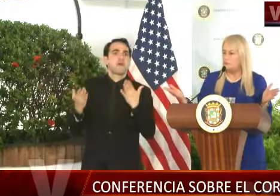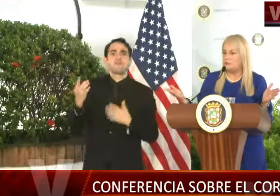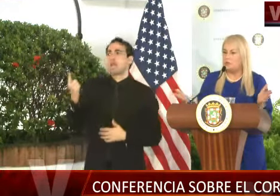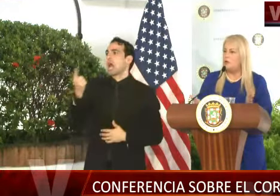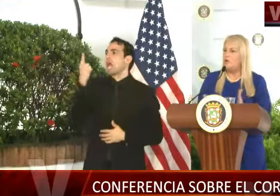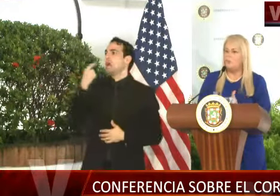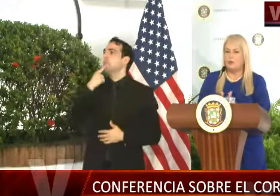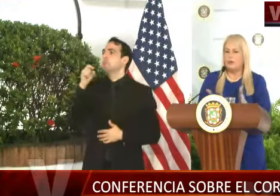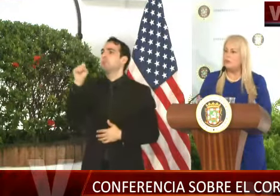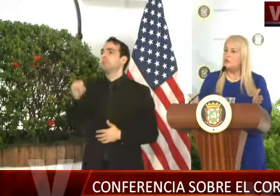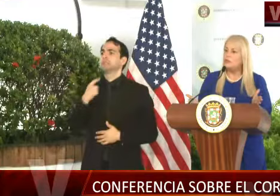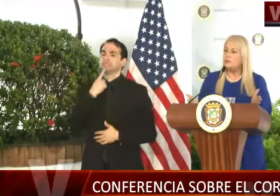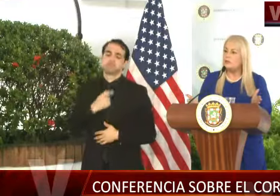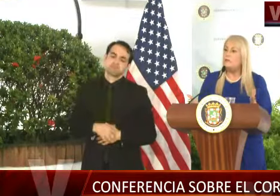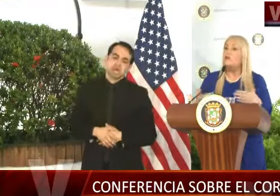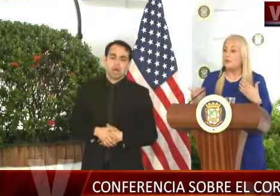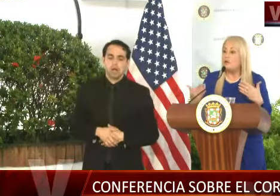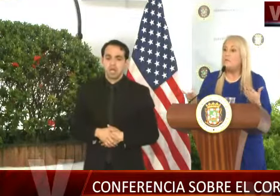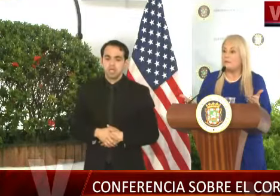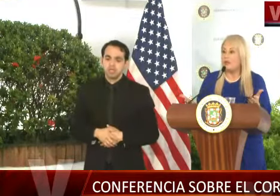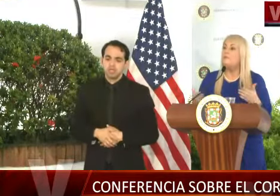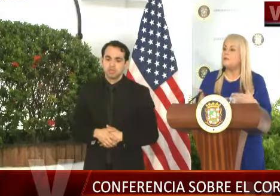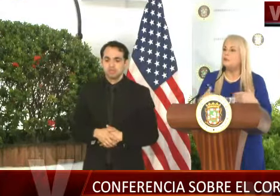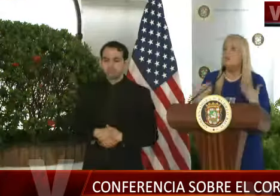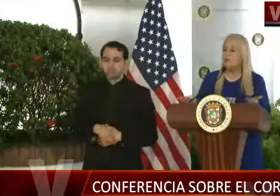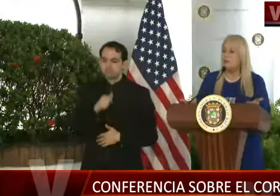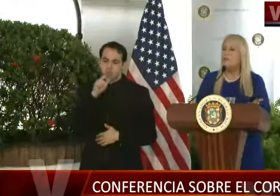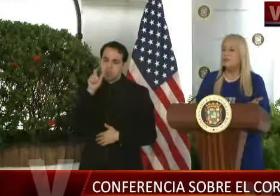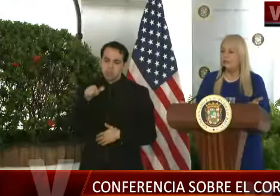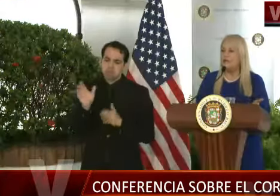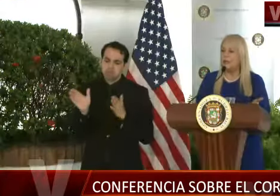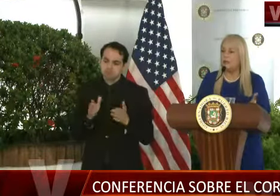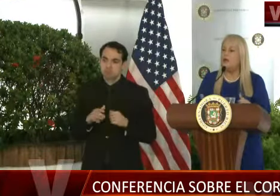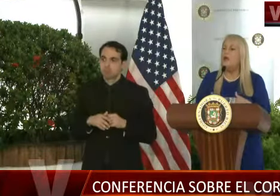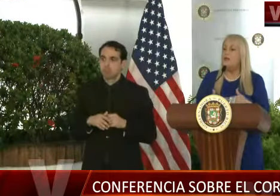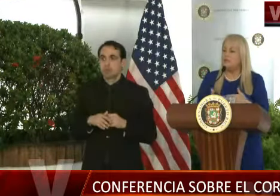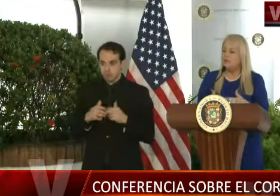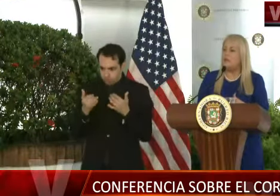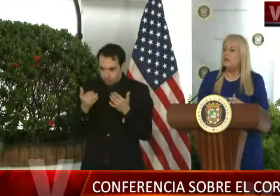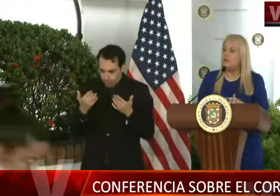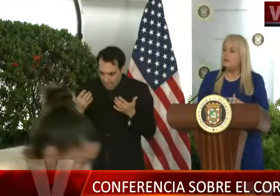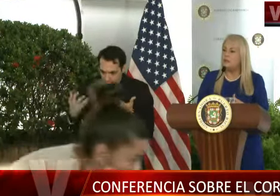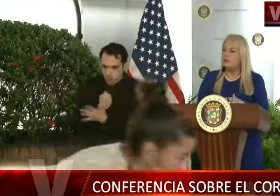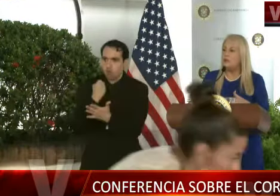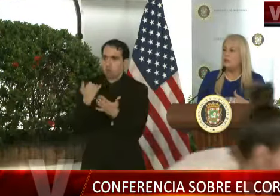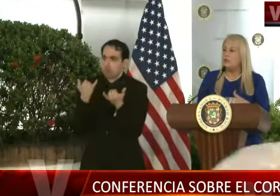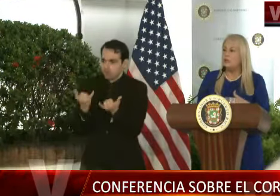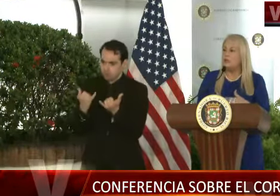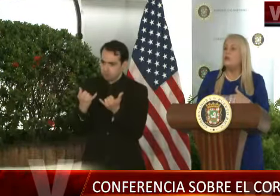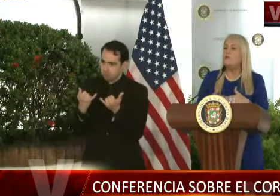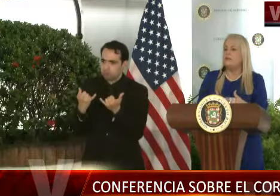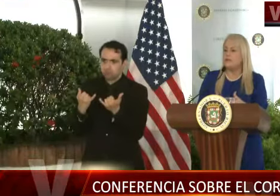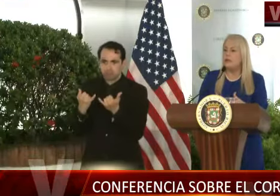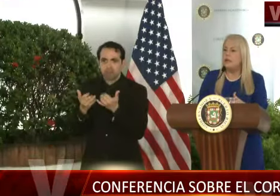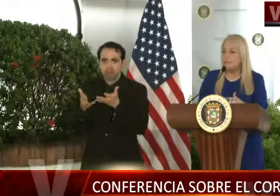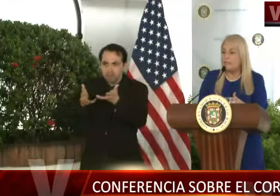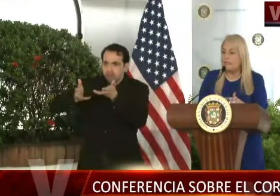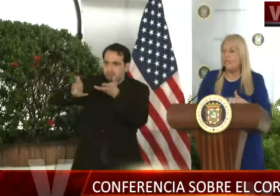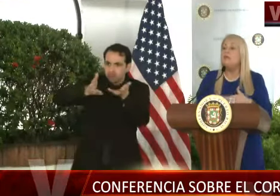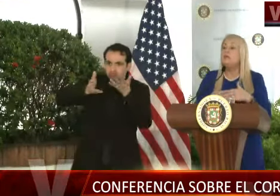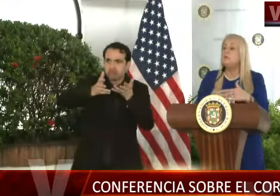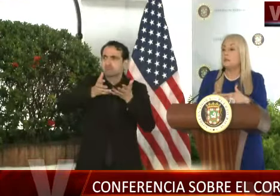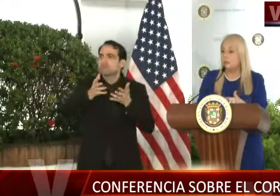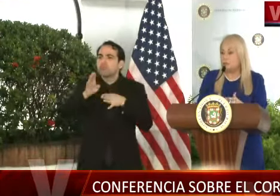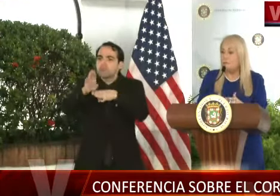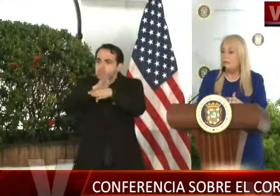¿verdad?, que con los casos que nosotros tenemos, nos tenemos que preparar, por eso lo estamos haciendo adelantado. Así que se ha comentado esa conversación con las